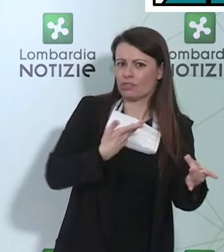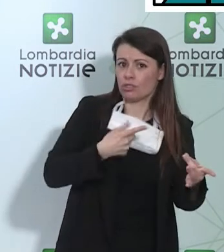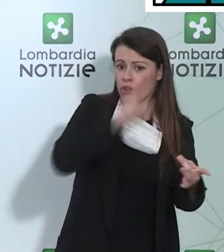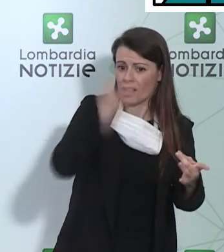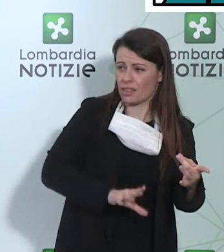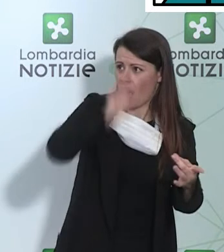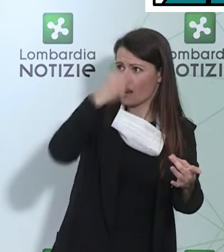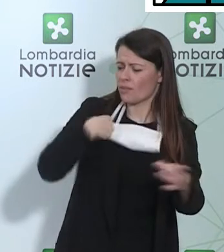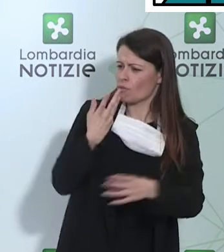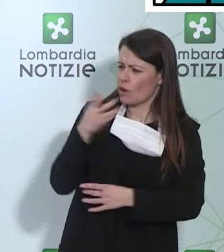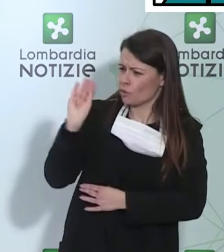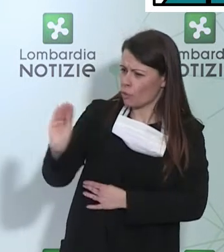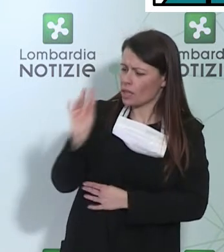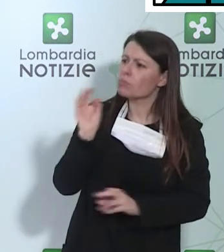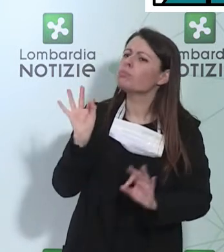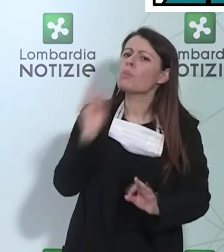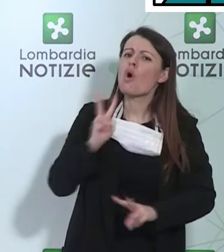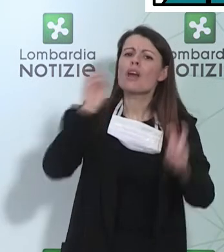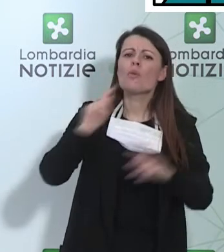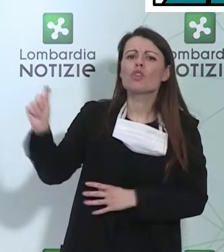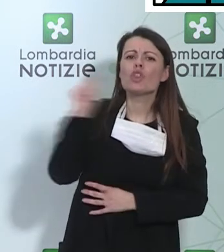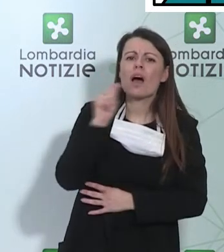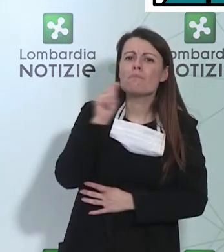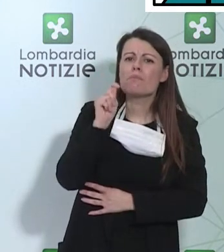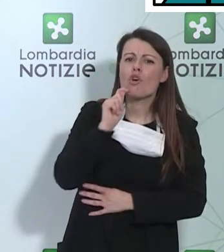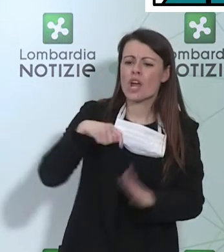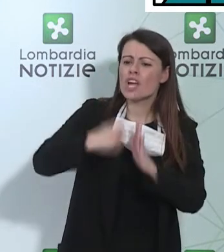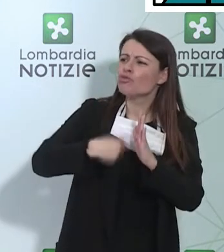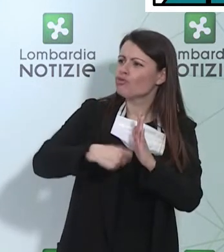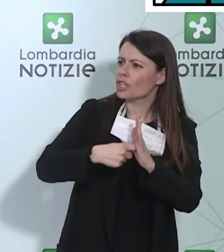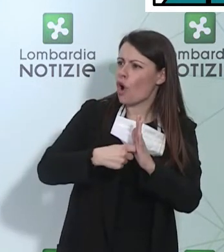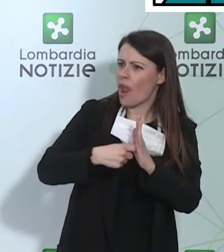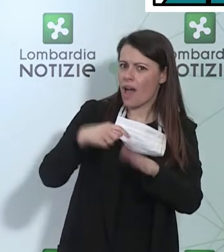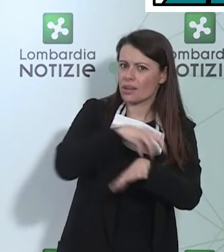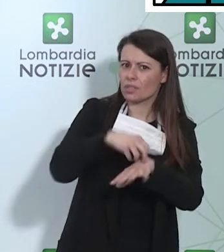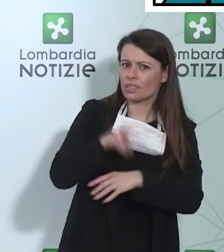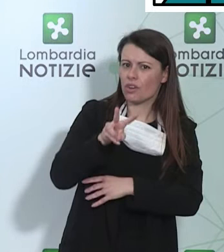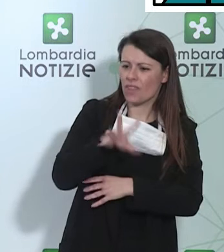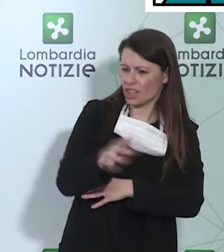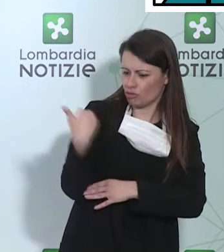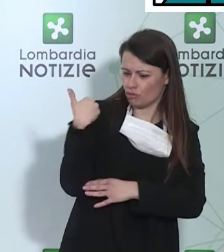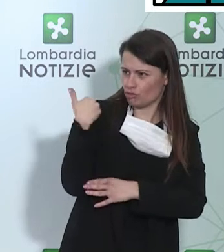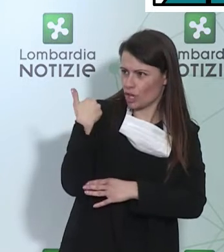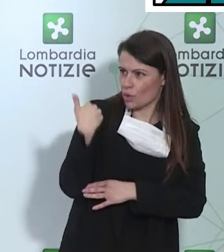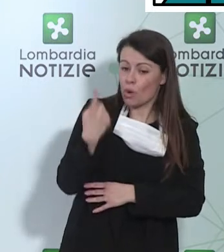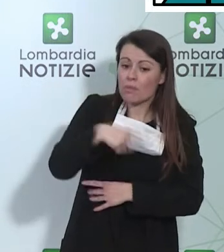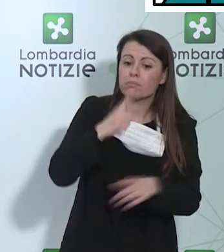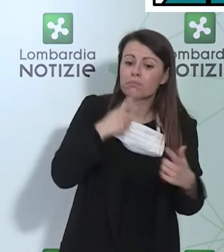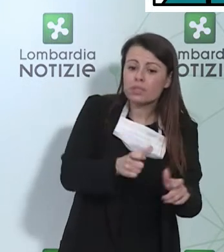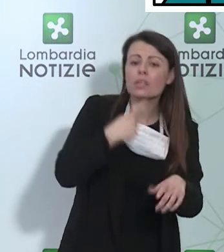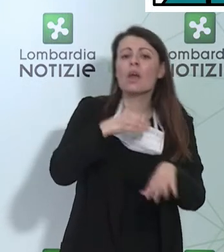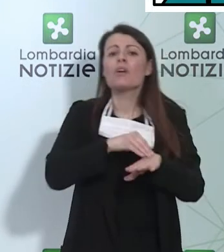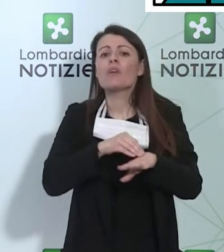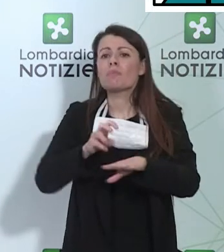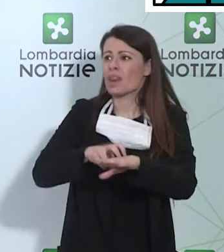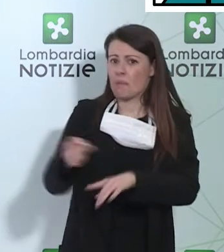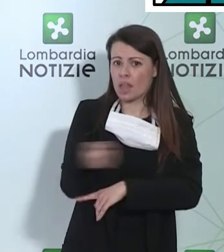tamponi a medici e infermieri dopo la circolare del Ministero del 25 che diceva appunto bisogna farli a tutti i medici